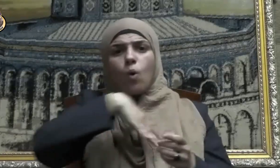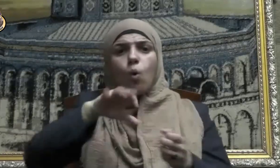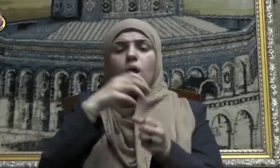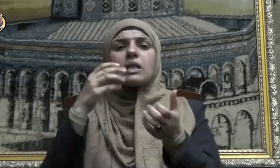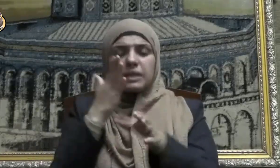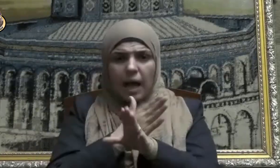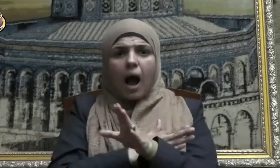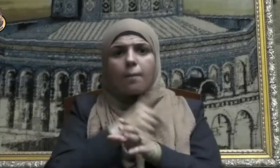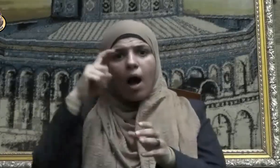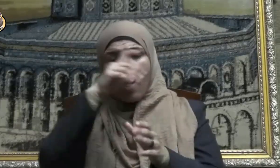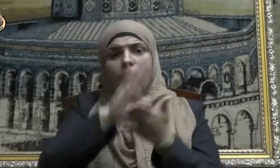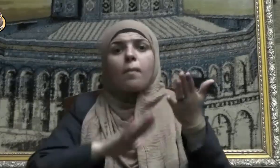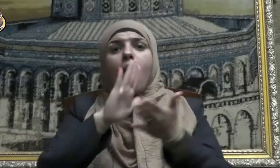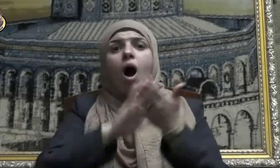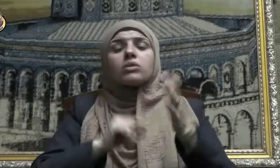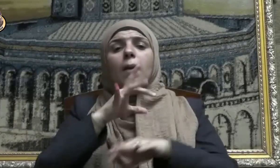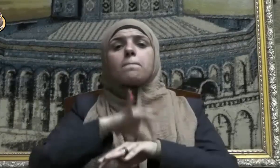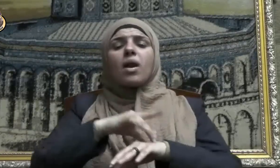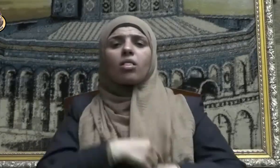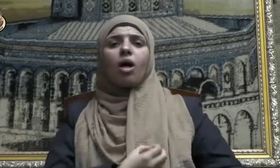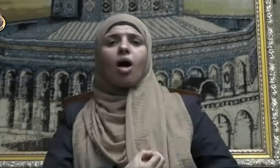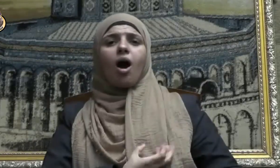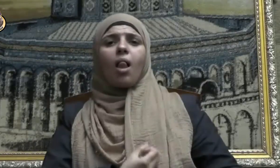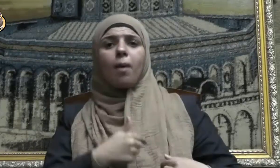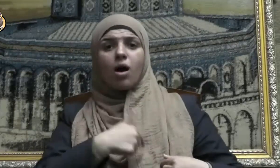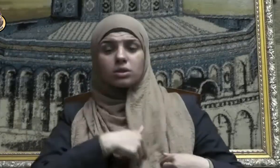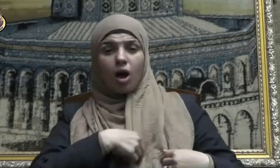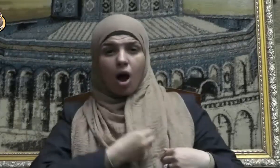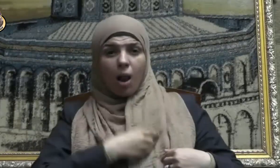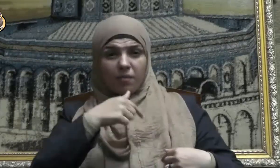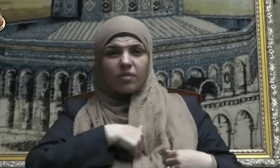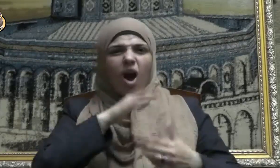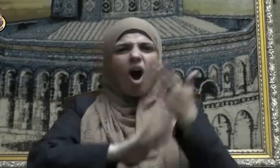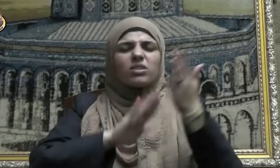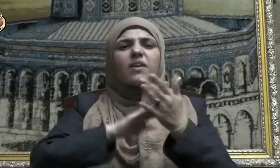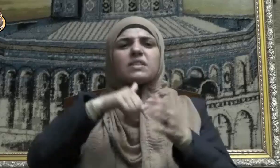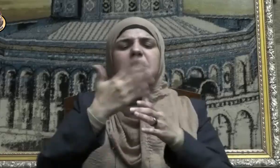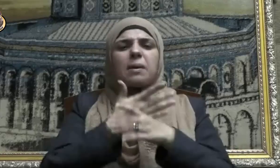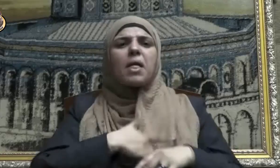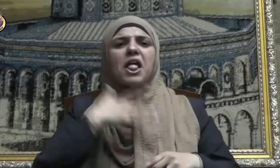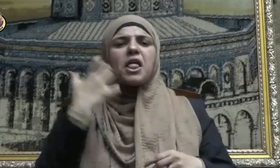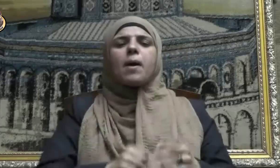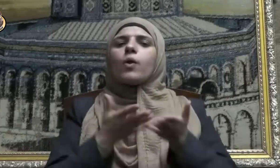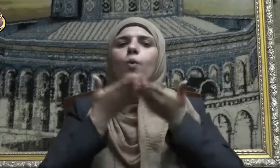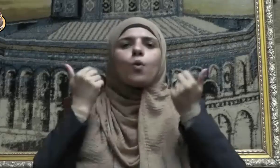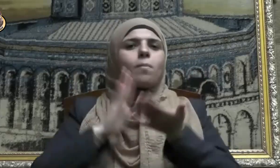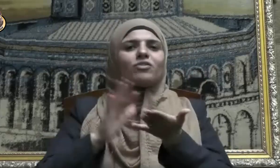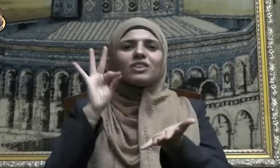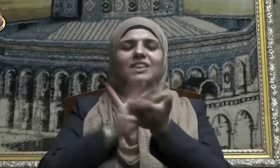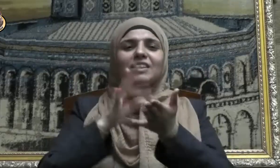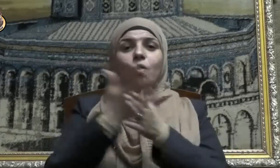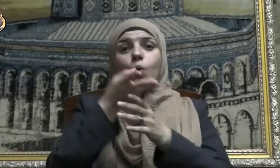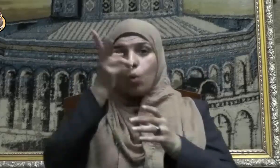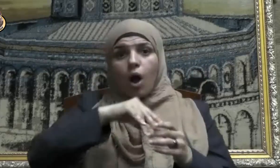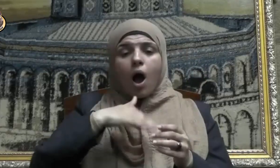أخطر الأمراض القلبية التي تعصف بحقيقة الإيمان وتنقض أسسه